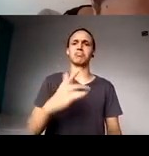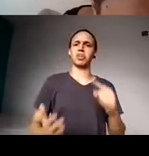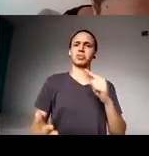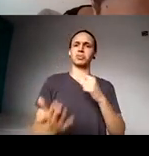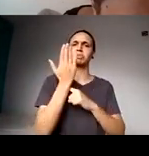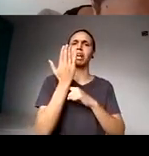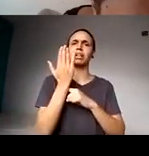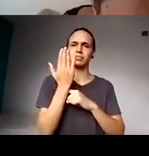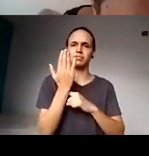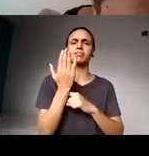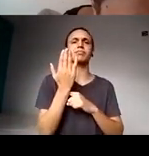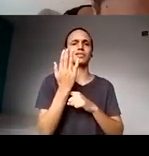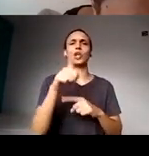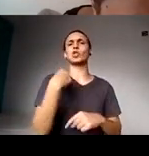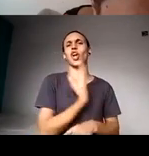instituição.